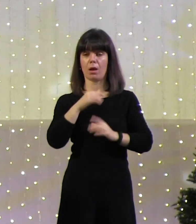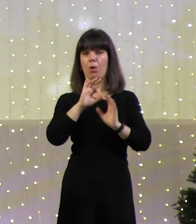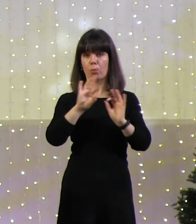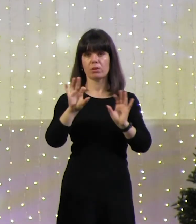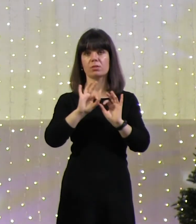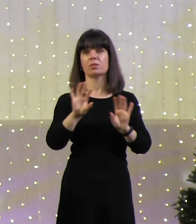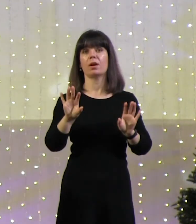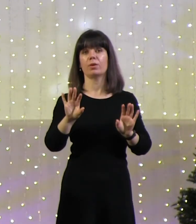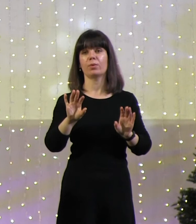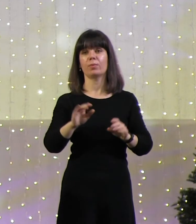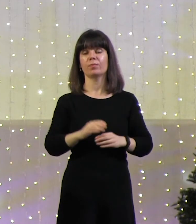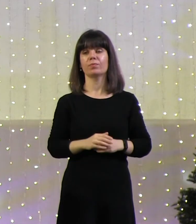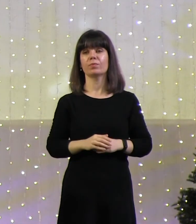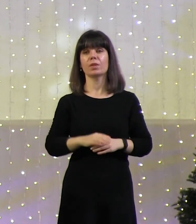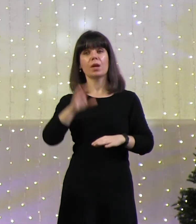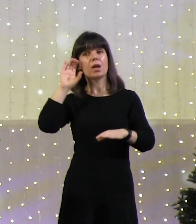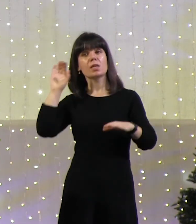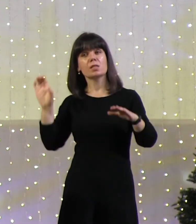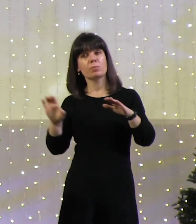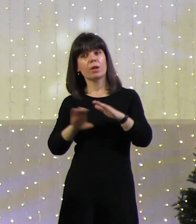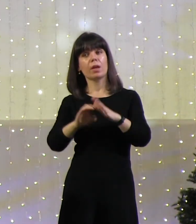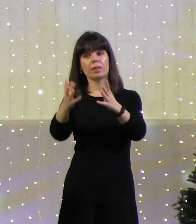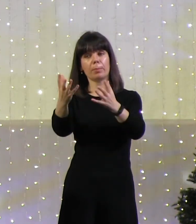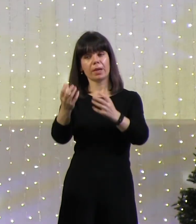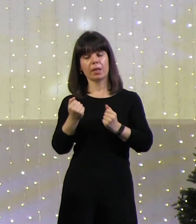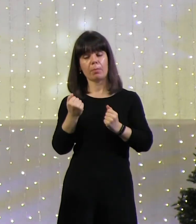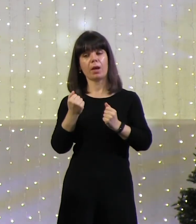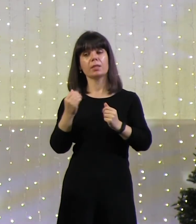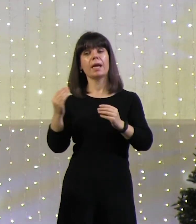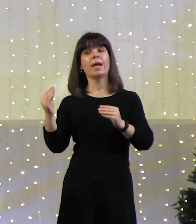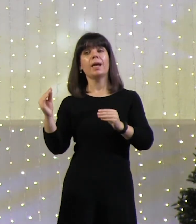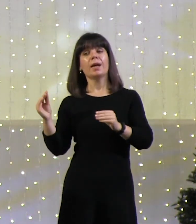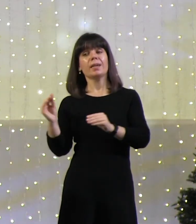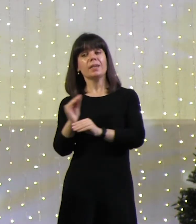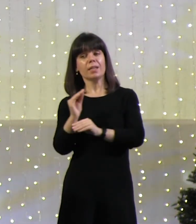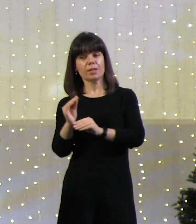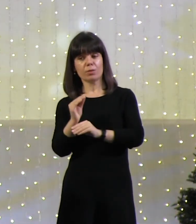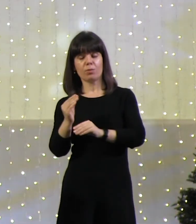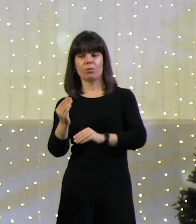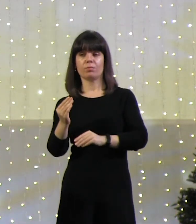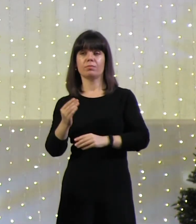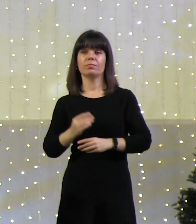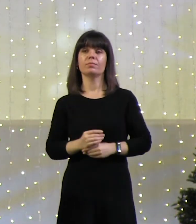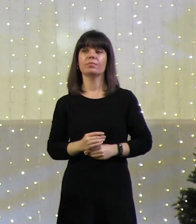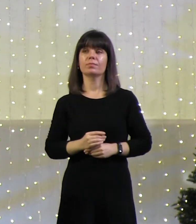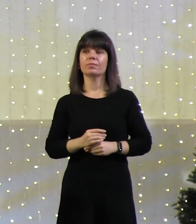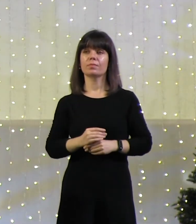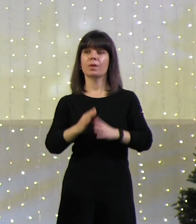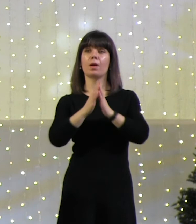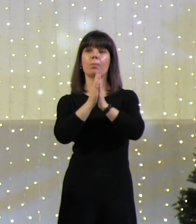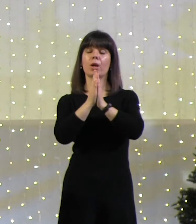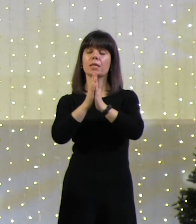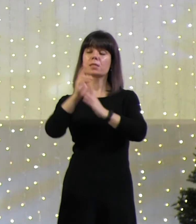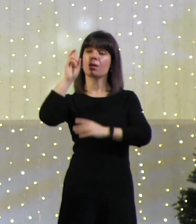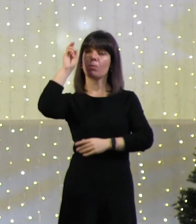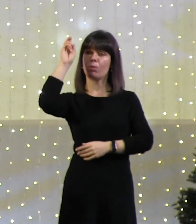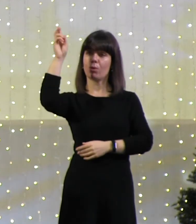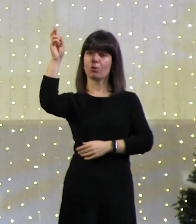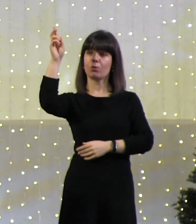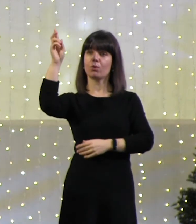смиренно принимать критику моих слушателей, молиться Богу,